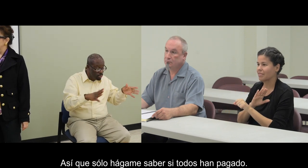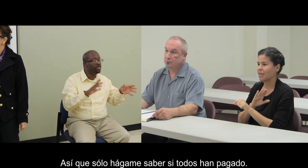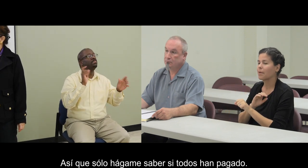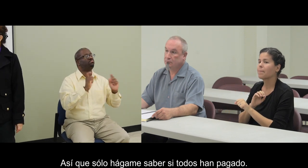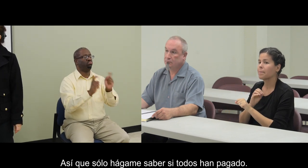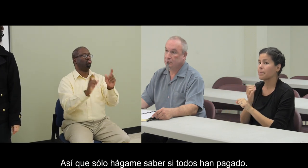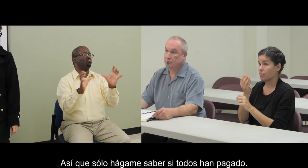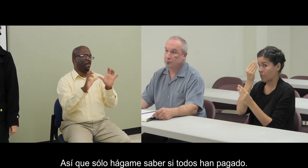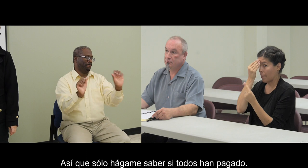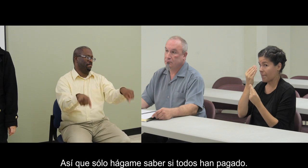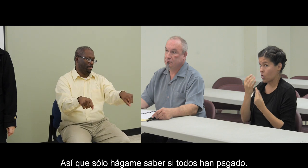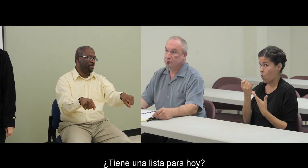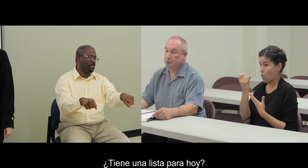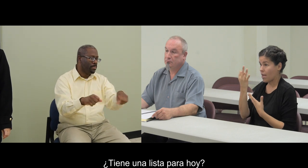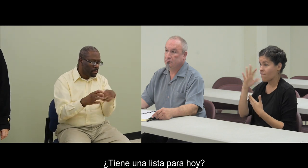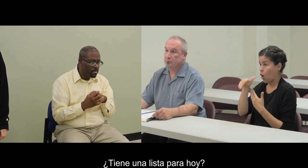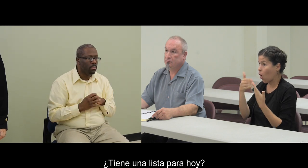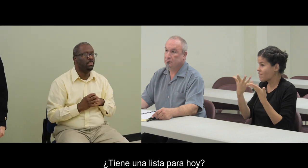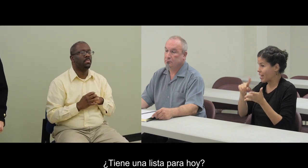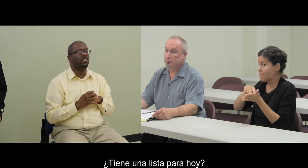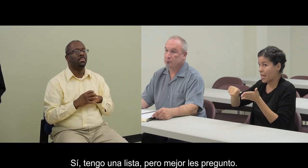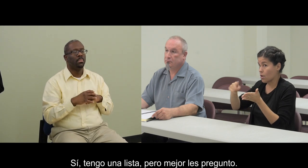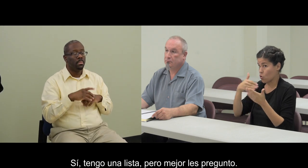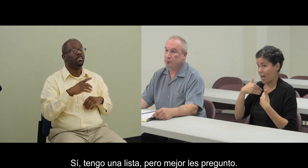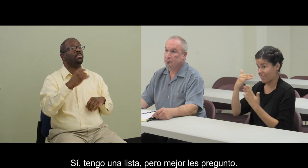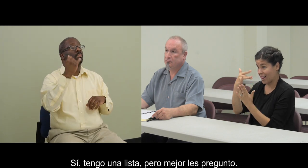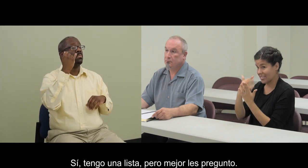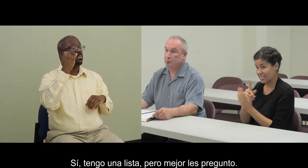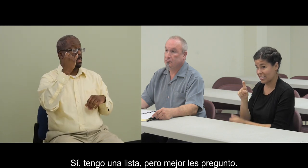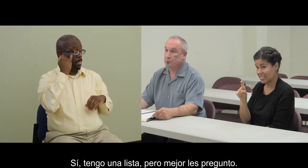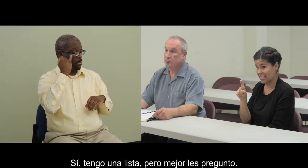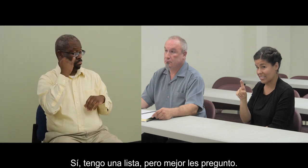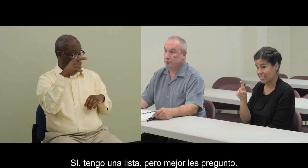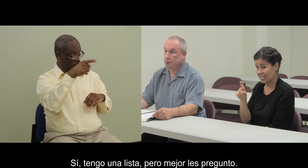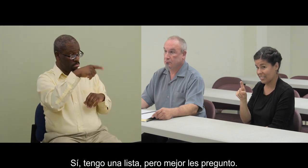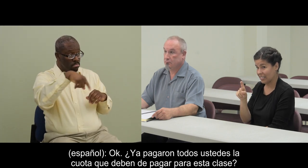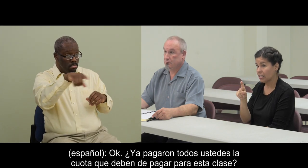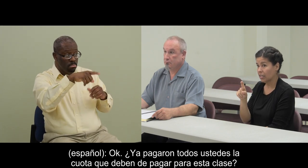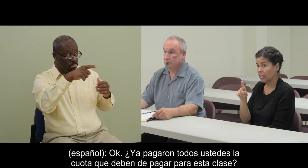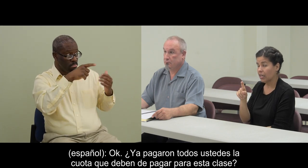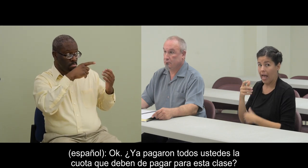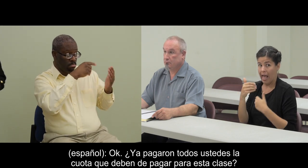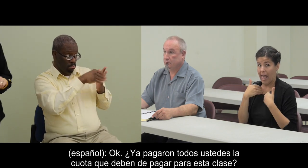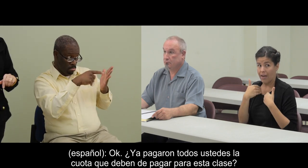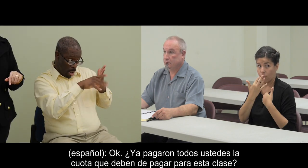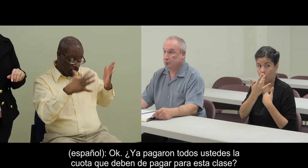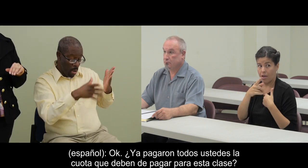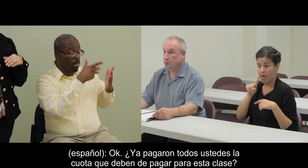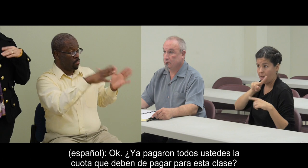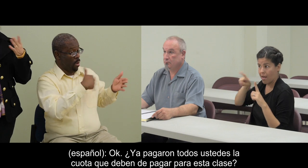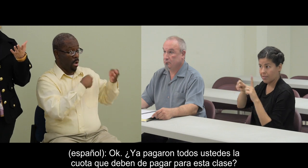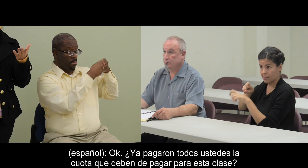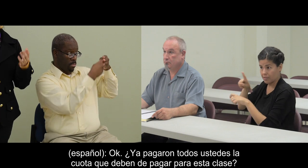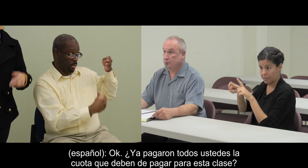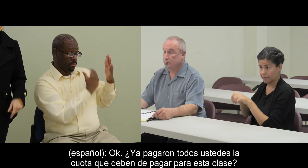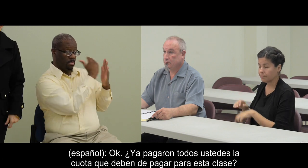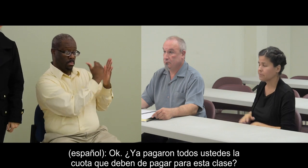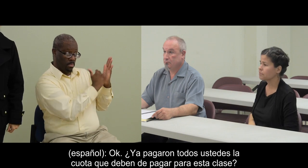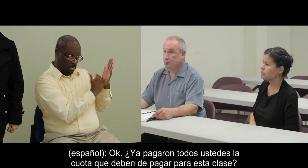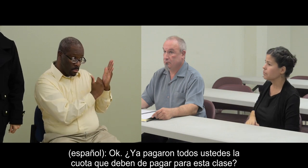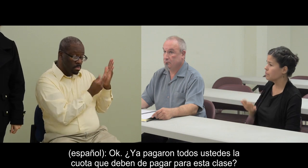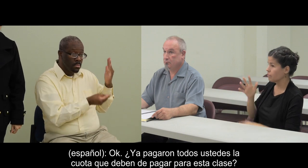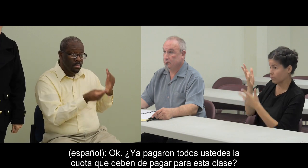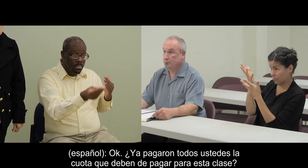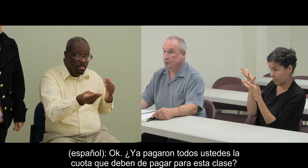if everyone's paid. Do you have a list today? Yes, I have a list, but let me ask them, okay. ¿Ya pagaron